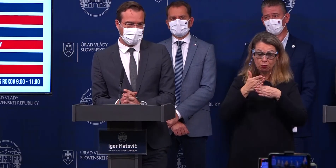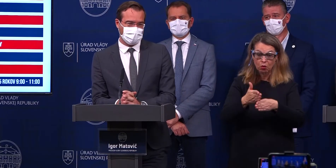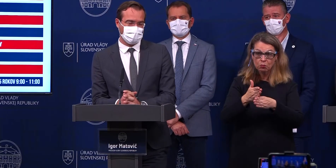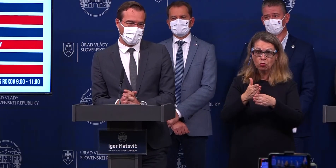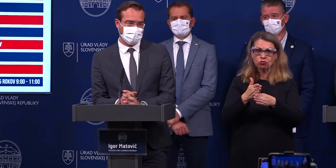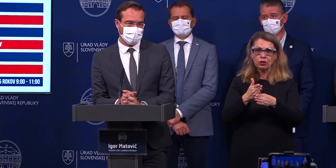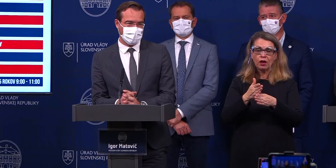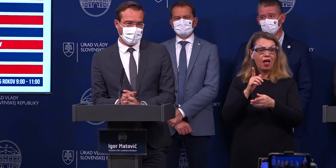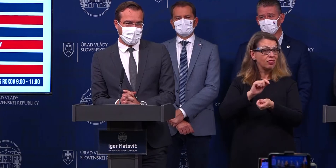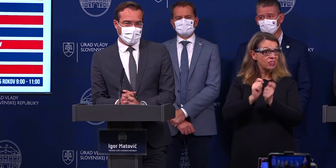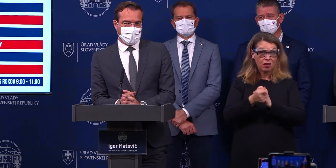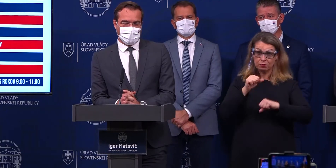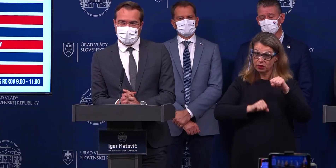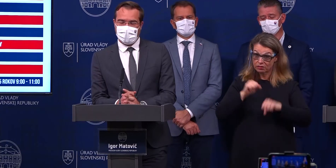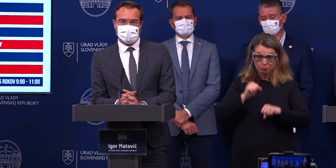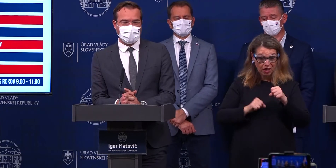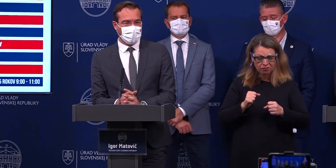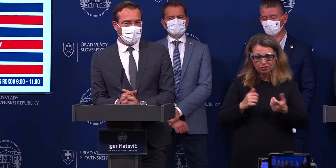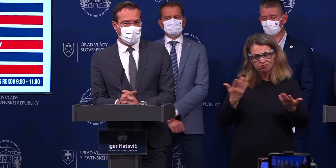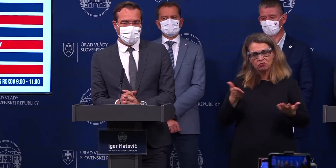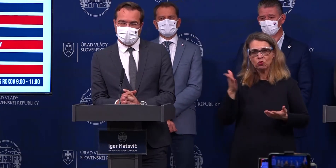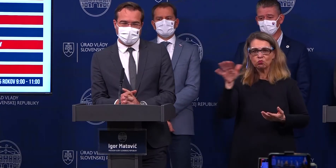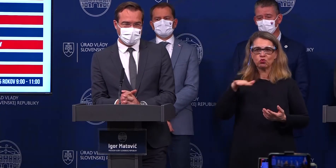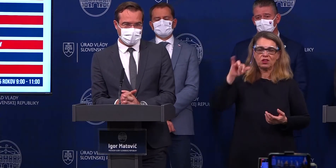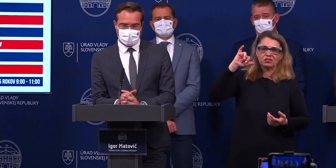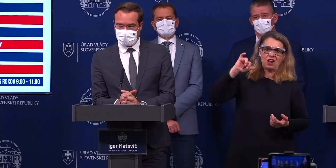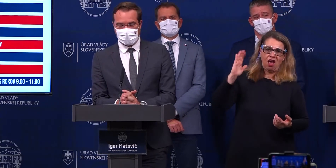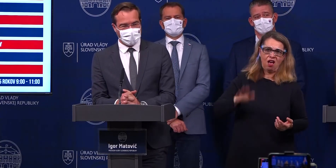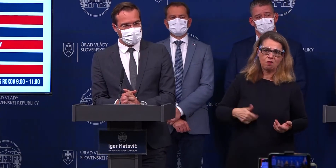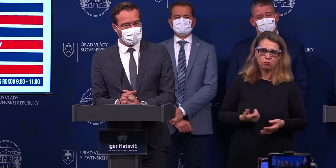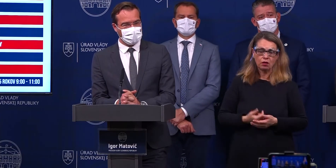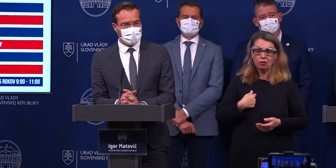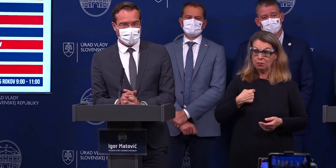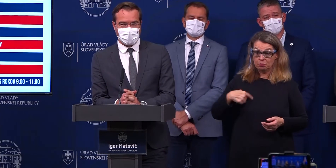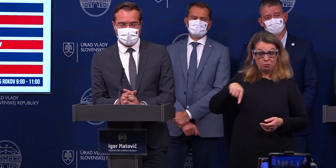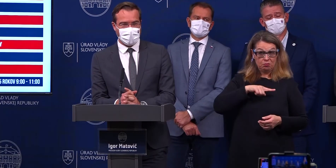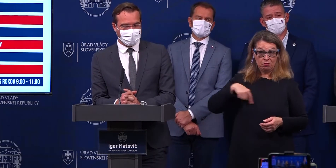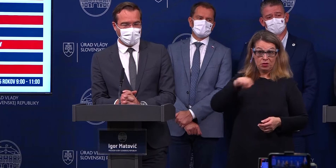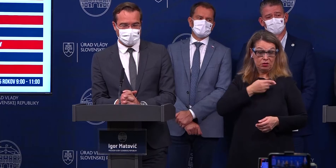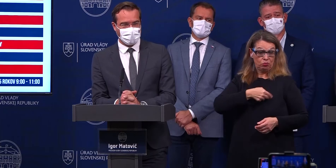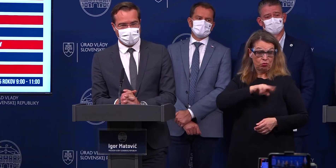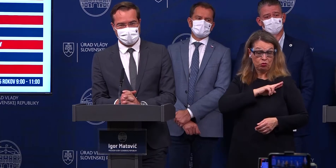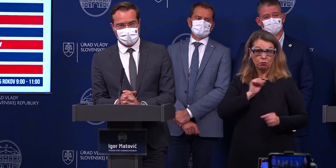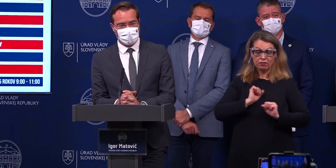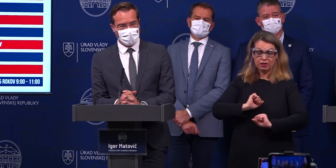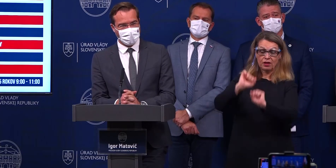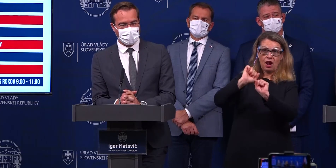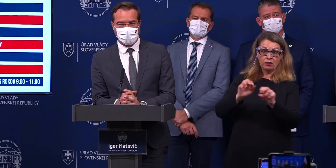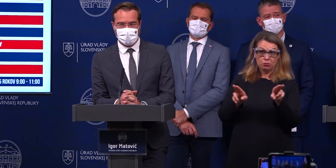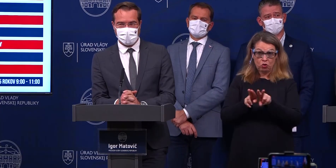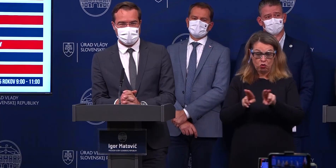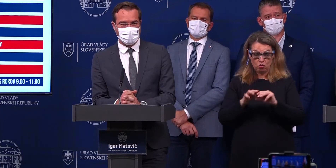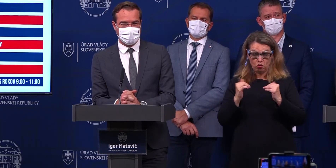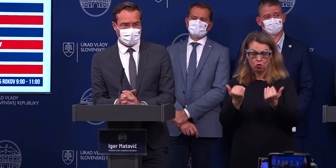nemusia byť dostatočné. My teraz tí zodpovední, tým, že sa začneme takýmto spôsobom správať, chránime, ako som povedal, svoje rodiny,